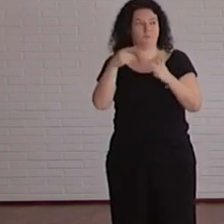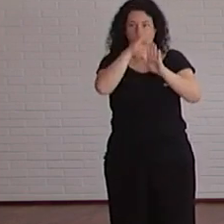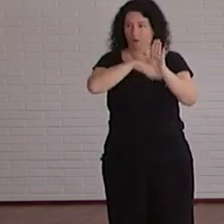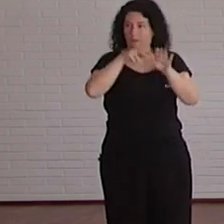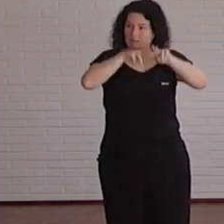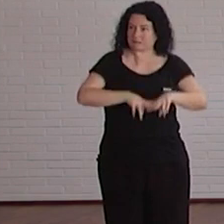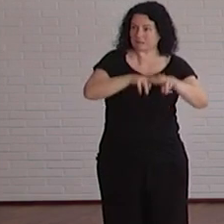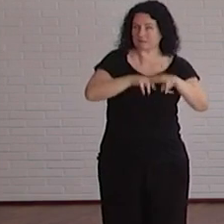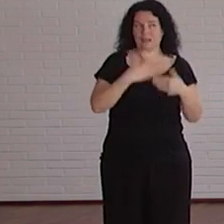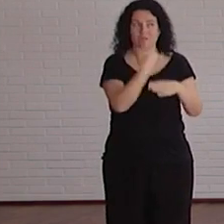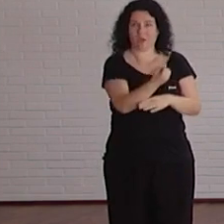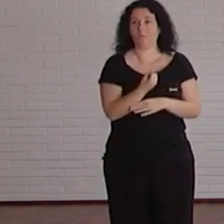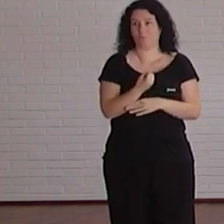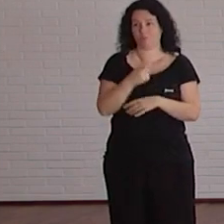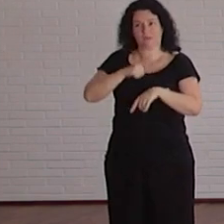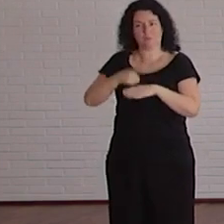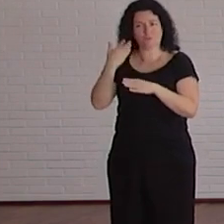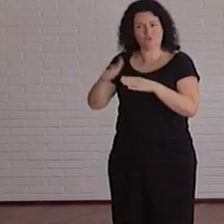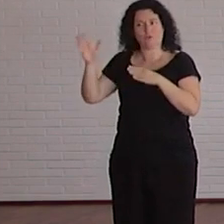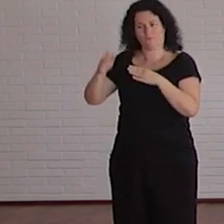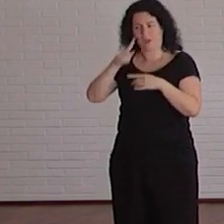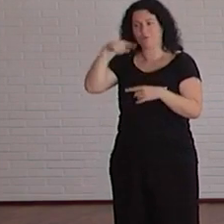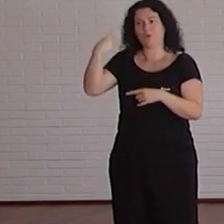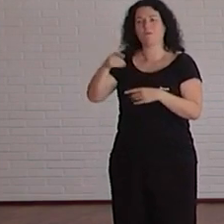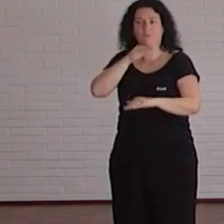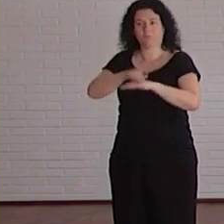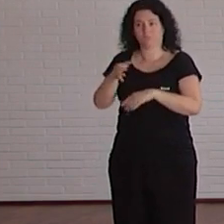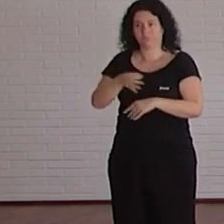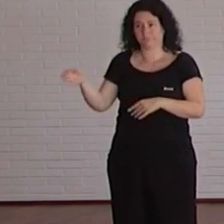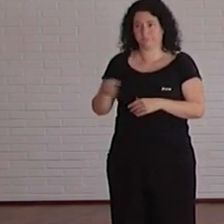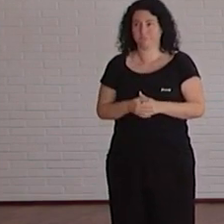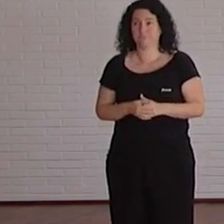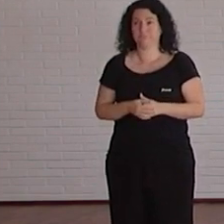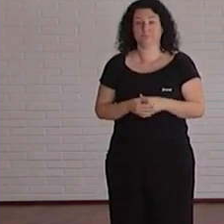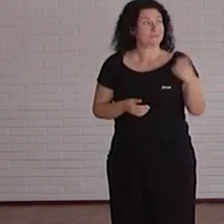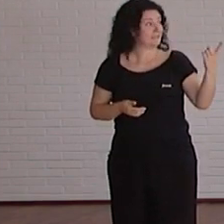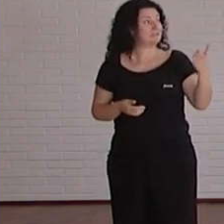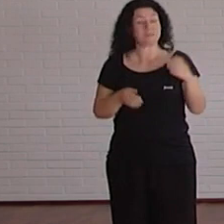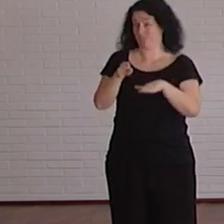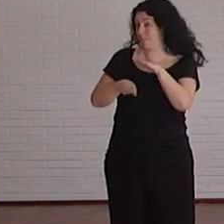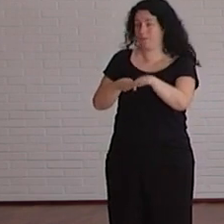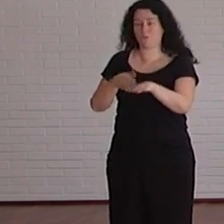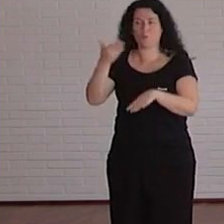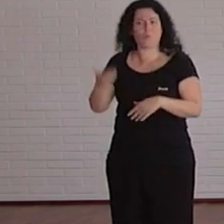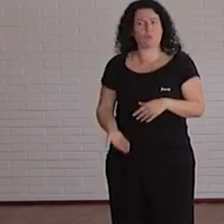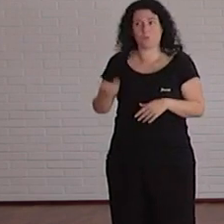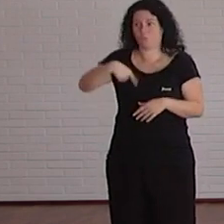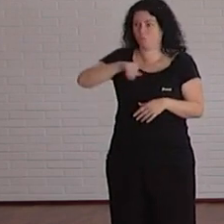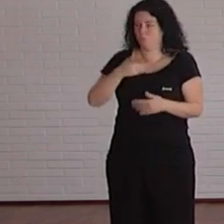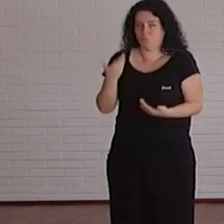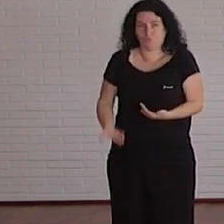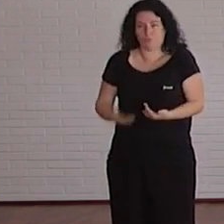suficiente para ello, para llegar al año que viene con tranquilidad. Este paso ha sido muy importante para nosotros